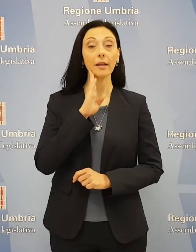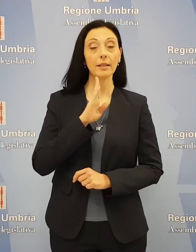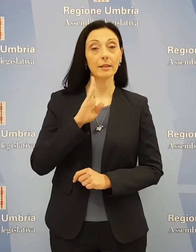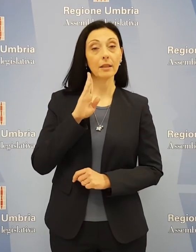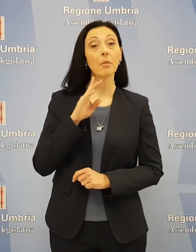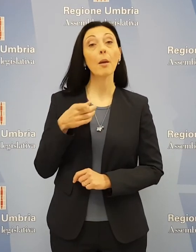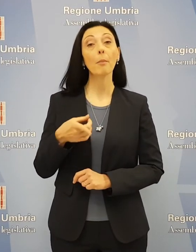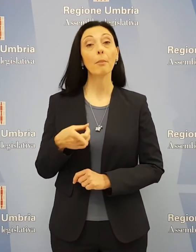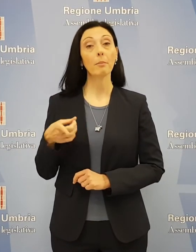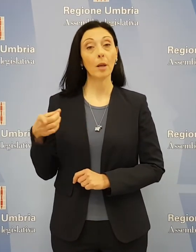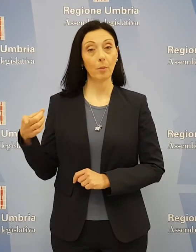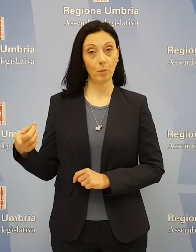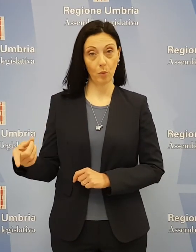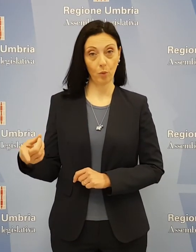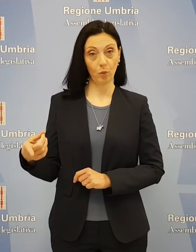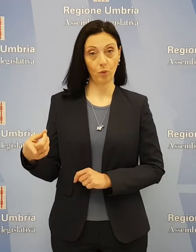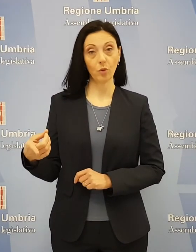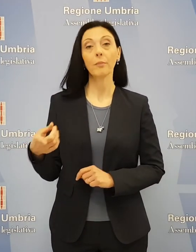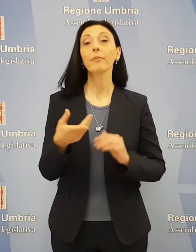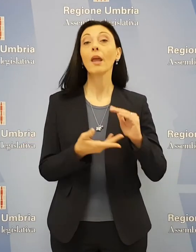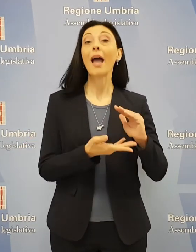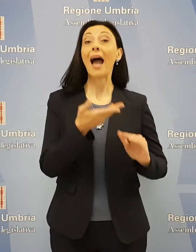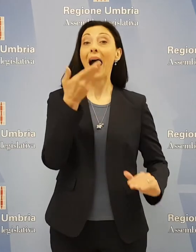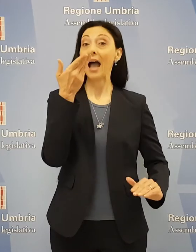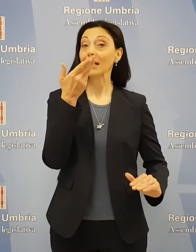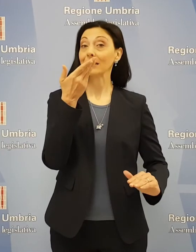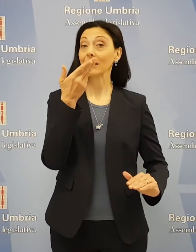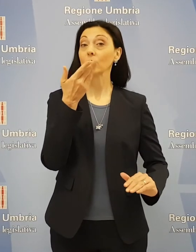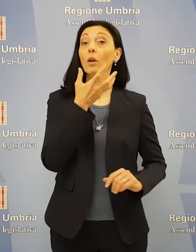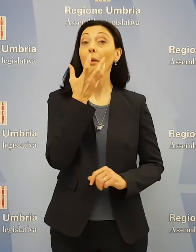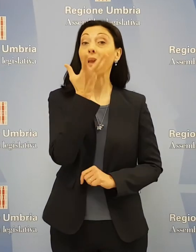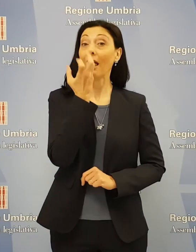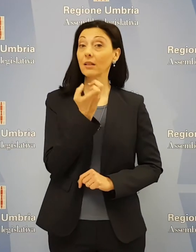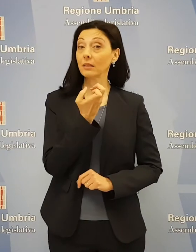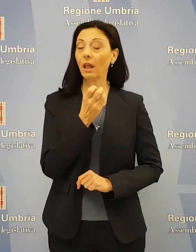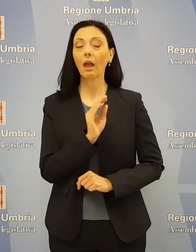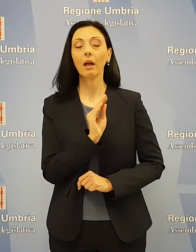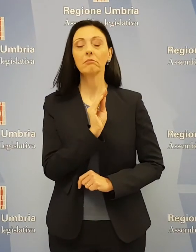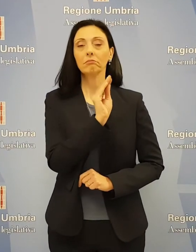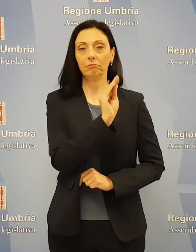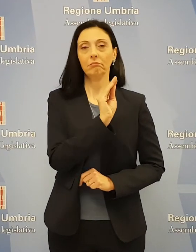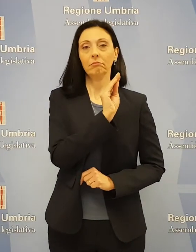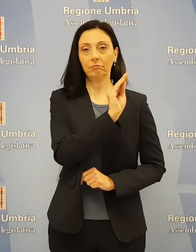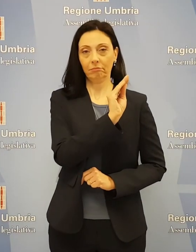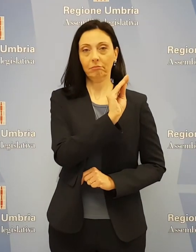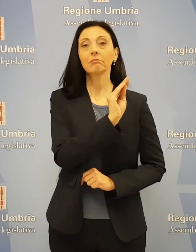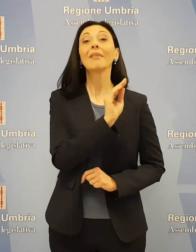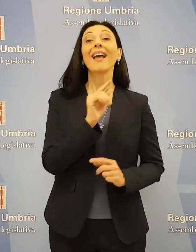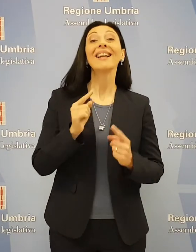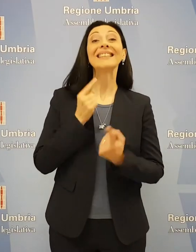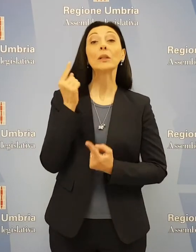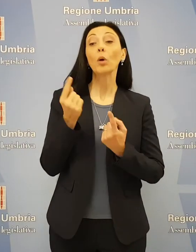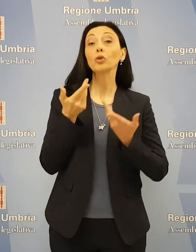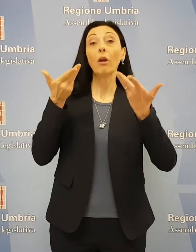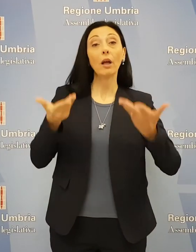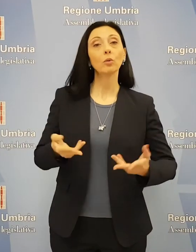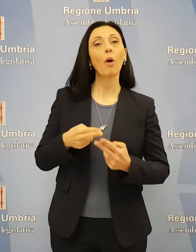Francesca Peppucci, hanno chiesto all'assessore Melasecche di conoscere la situazione attuale del ponte di Corbara,